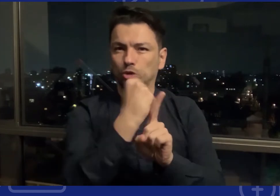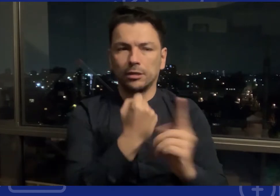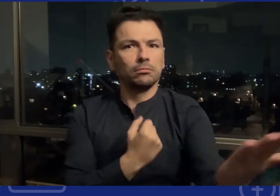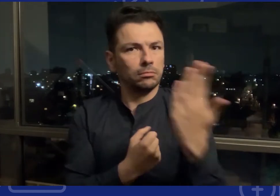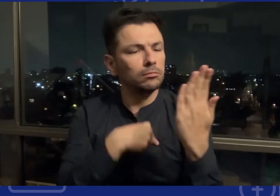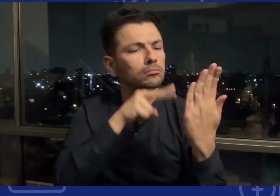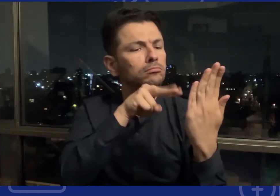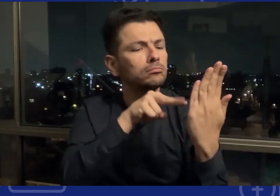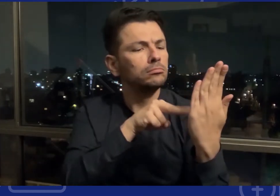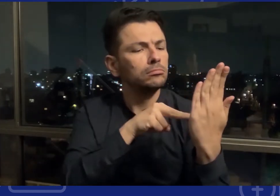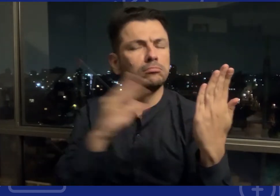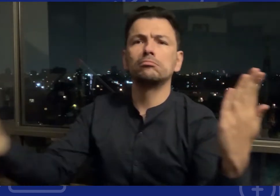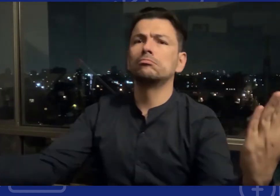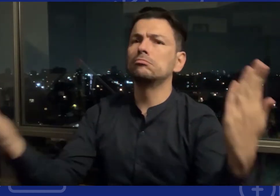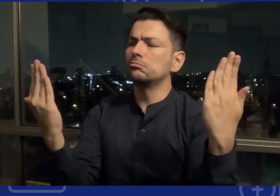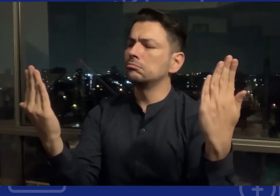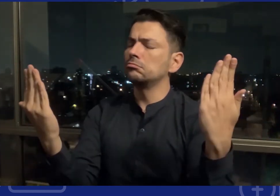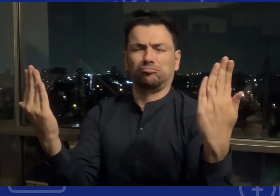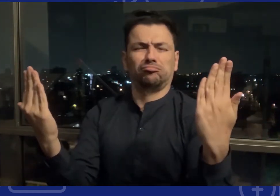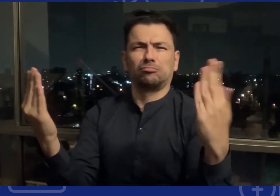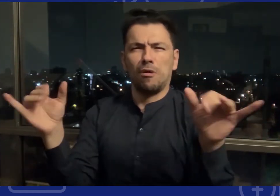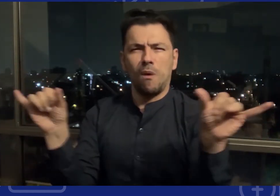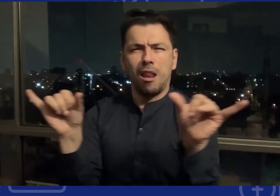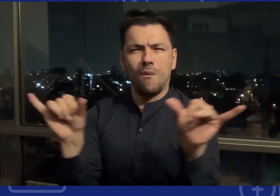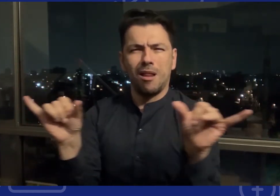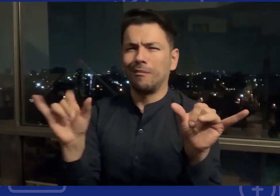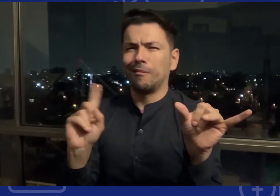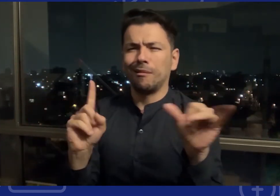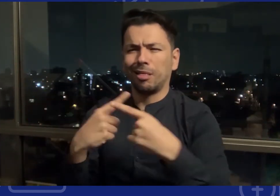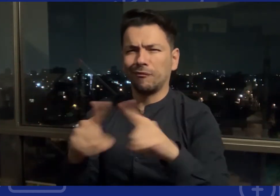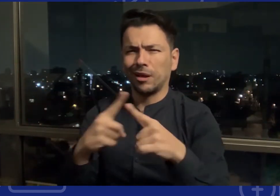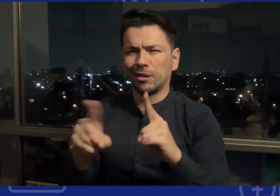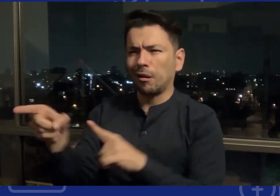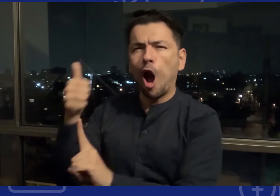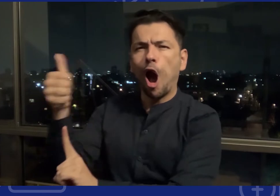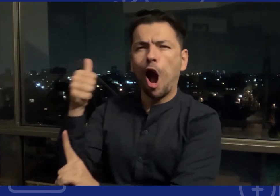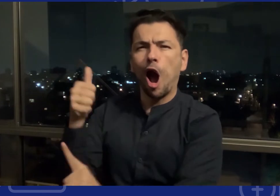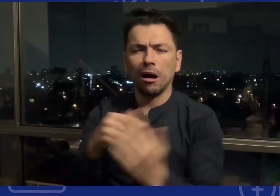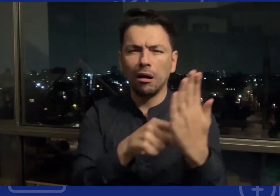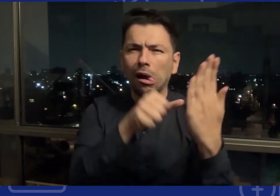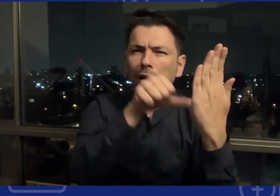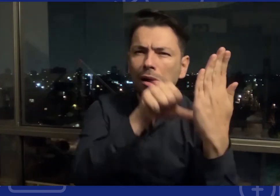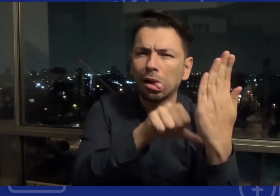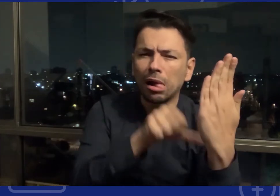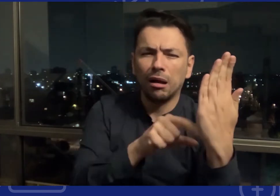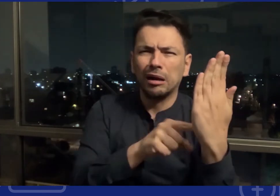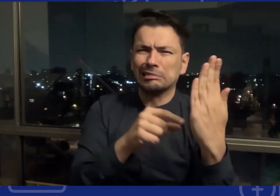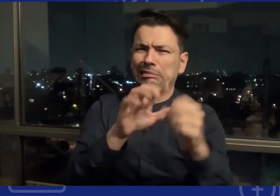Se hace un comparativo y se ve cuáles son las diferencias porque a veces de pronto el gobierno da de